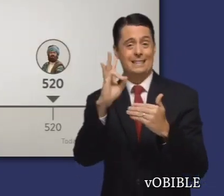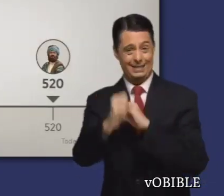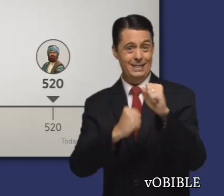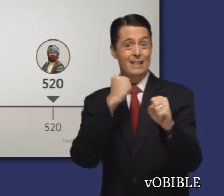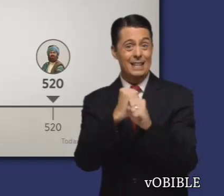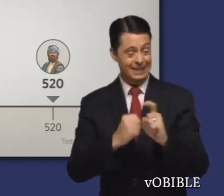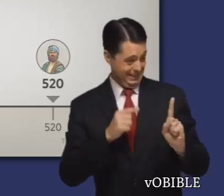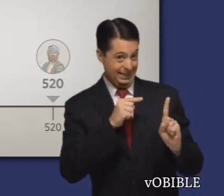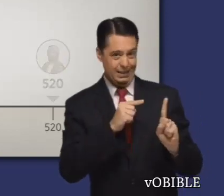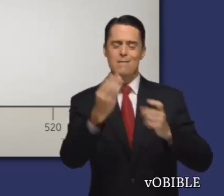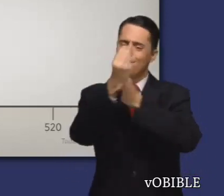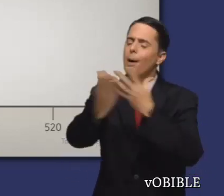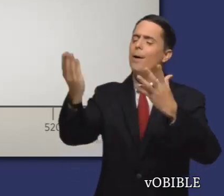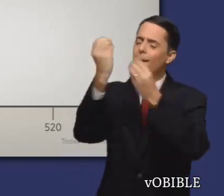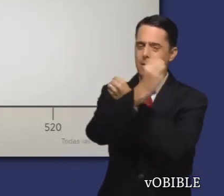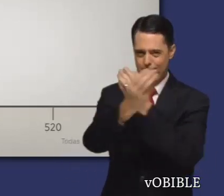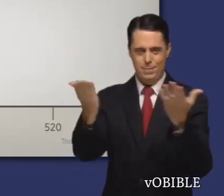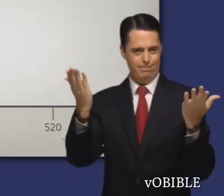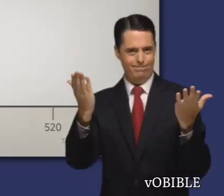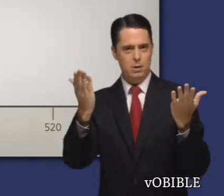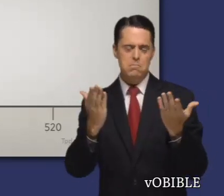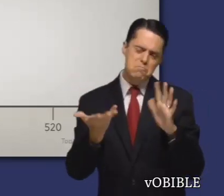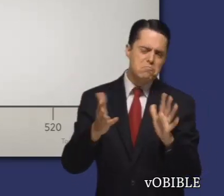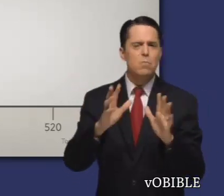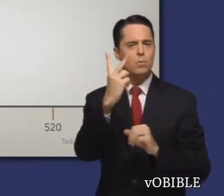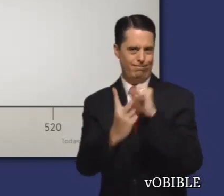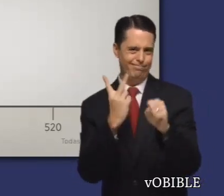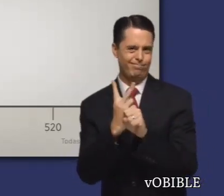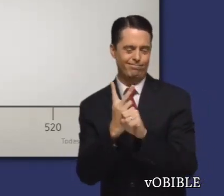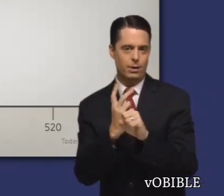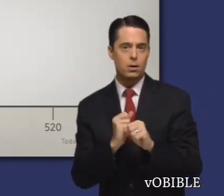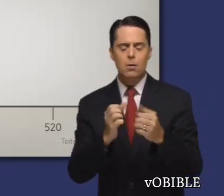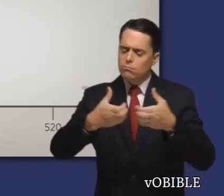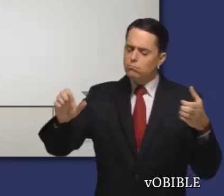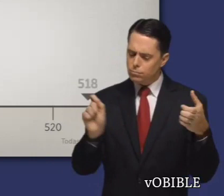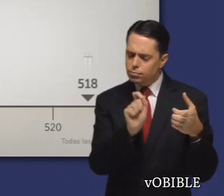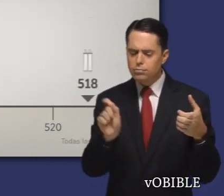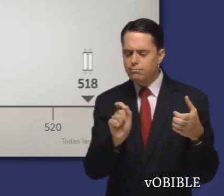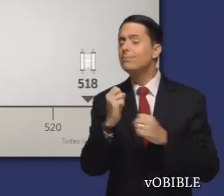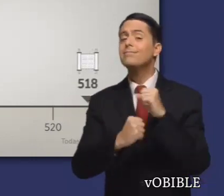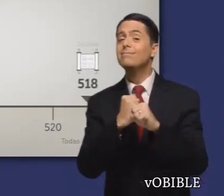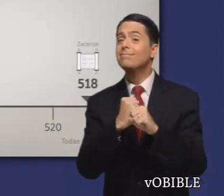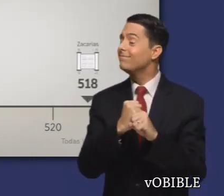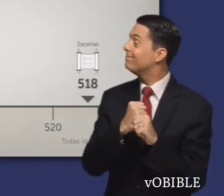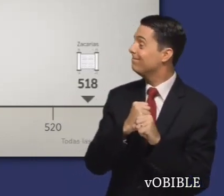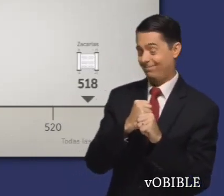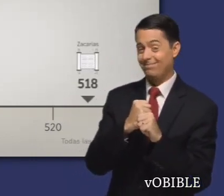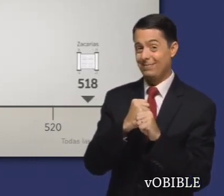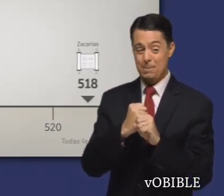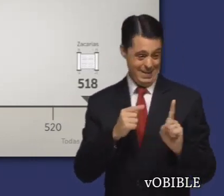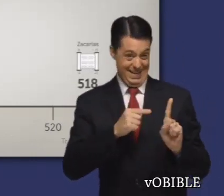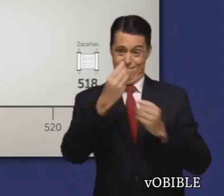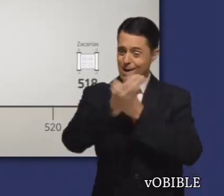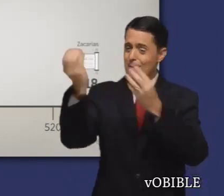regresaran del exilio en Babilonia. Fue profeta durante al menos dos años y completó el libro que lleva su nombre en el